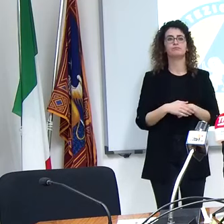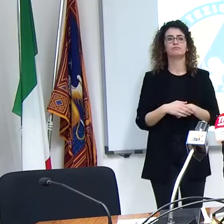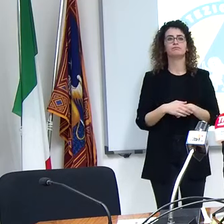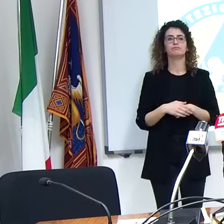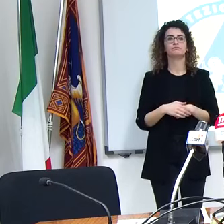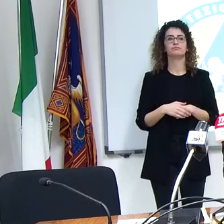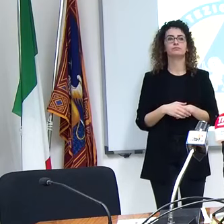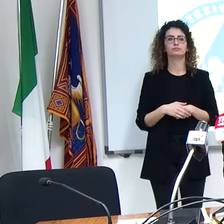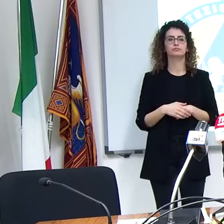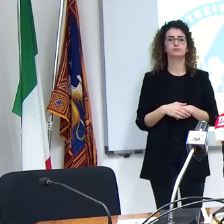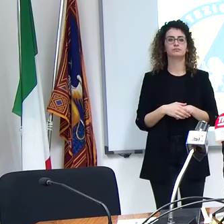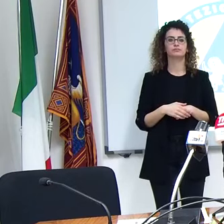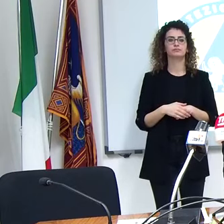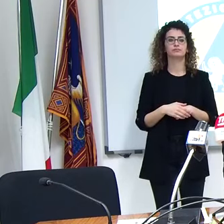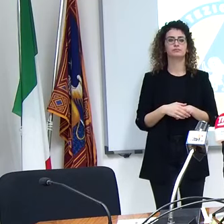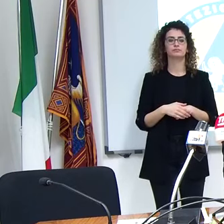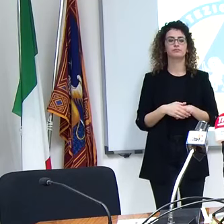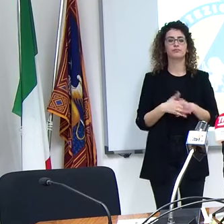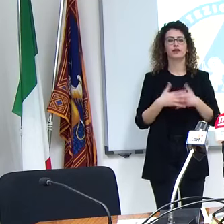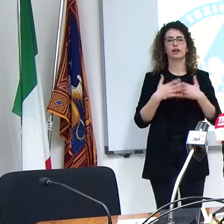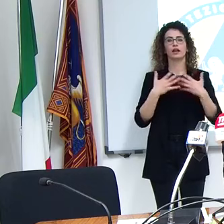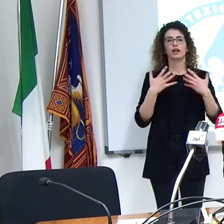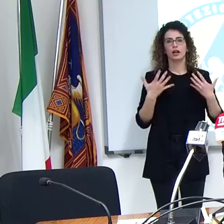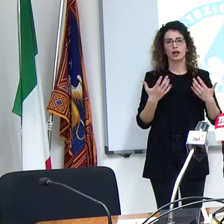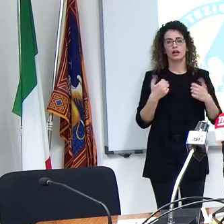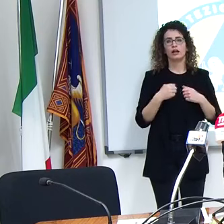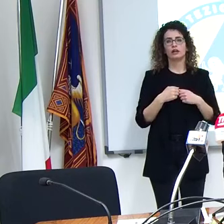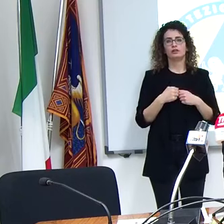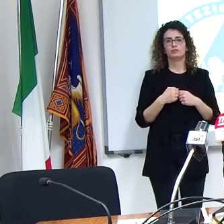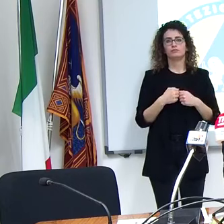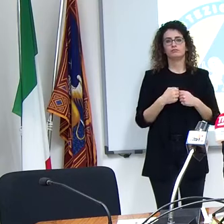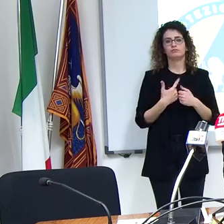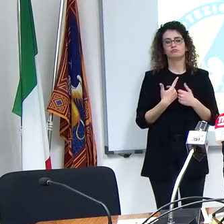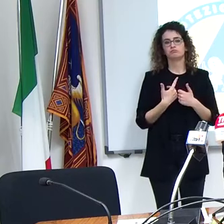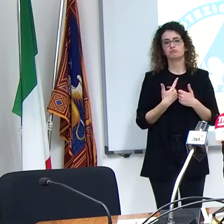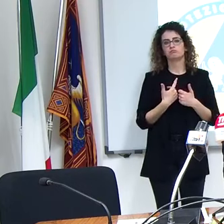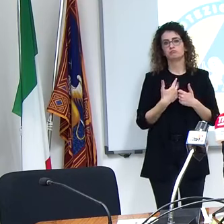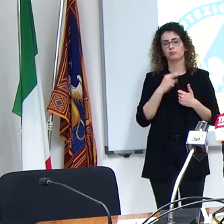noi abbiamo cercato di fornire un'indicazione